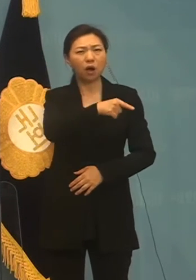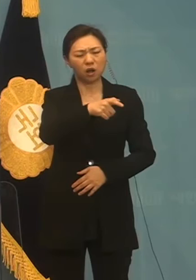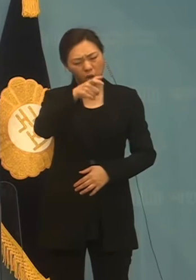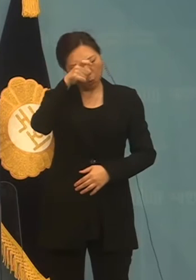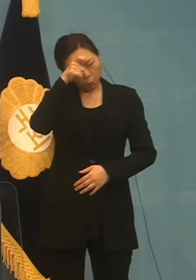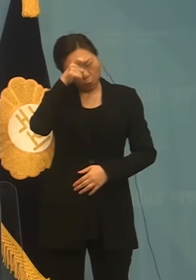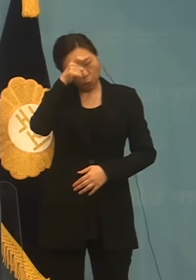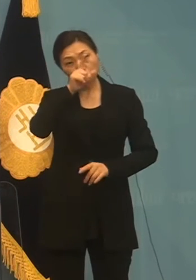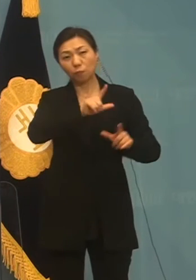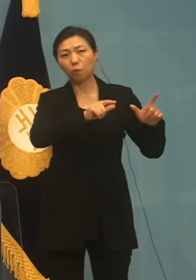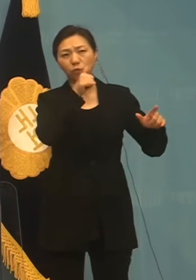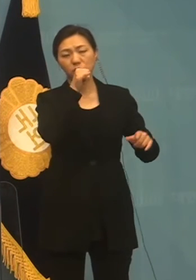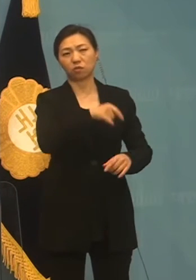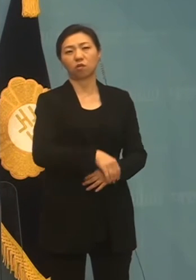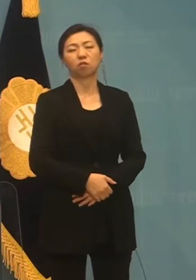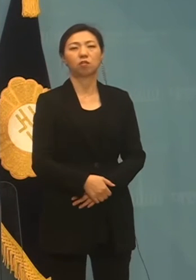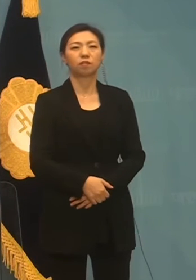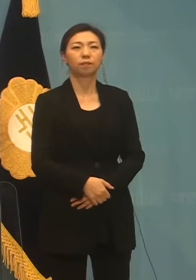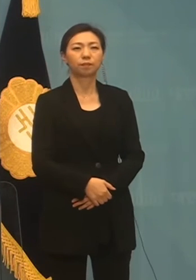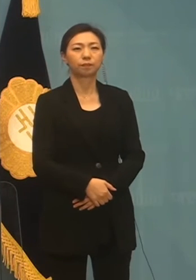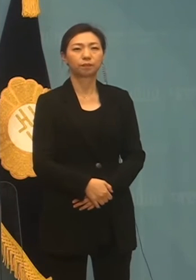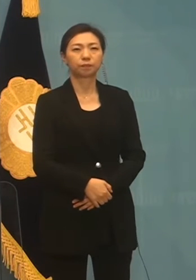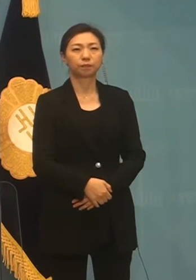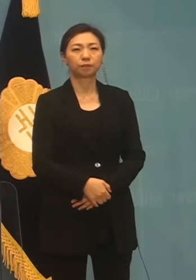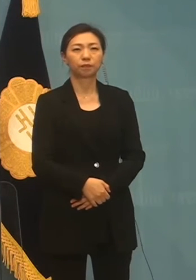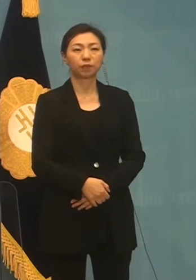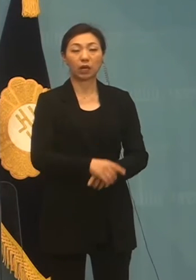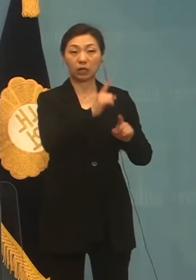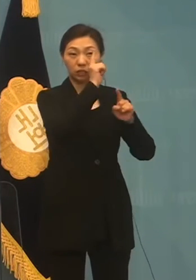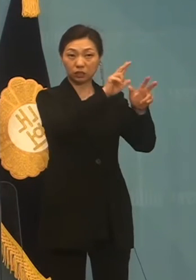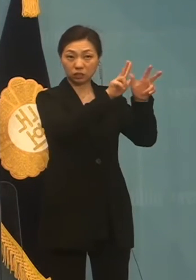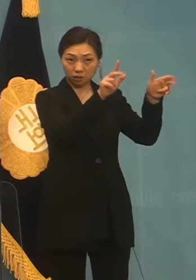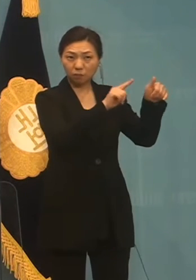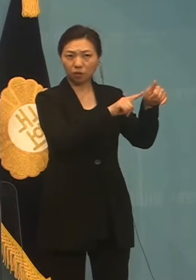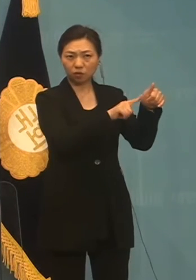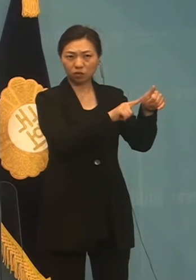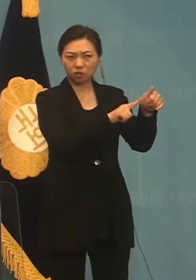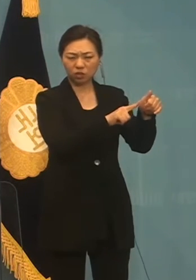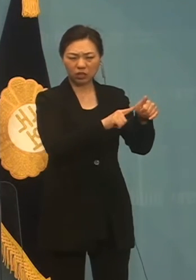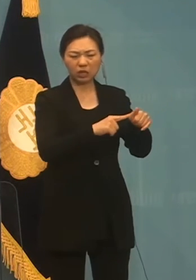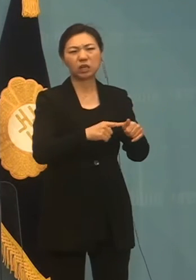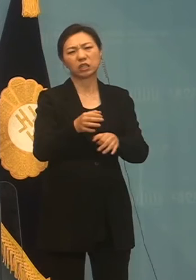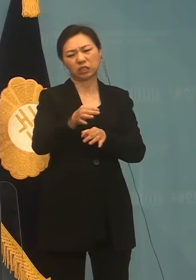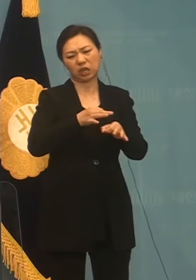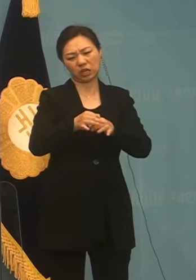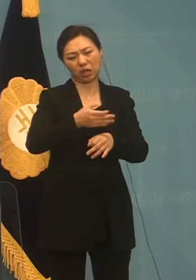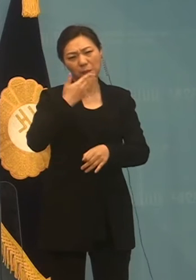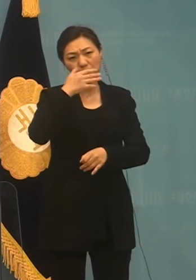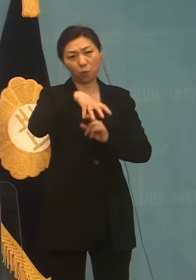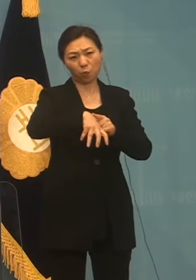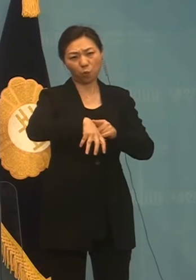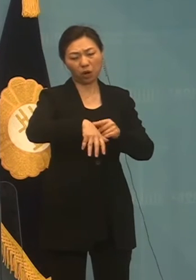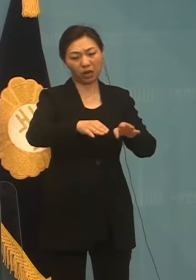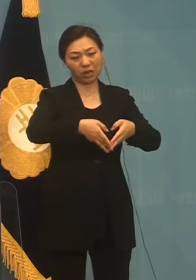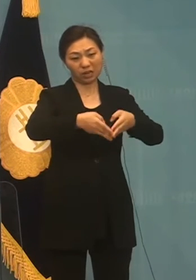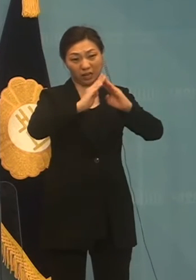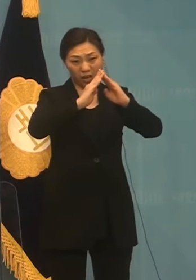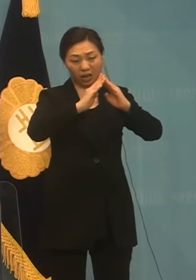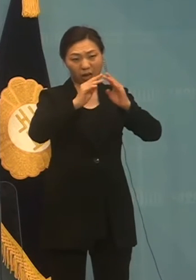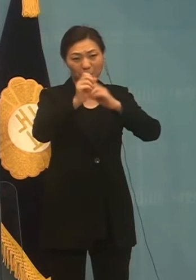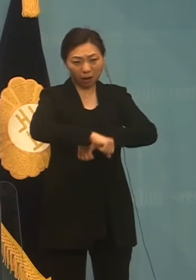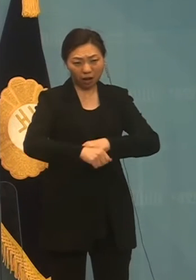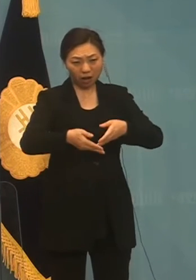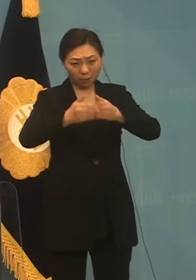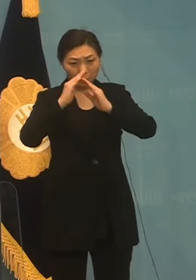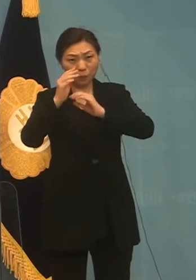느껴질 뿐입니다. 이재명 후보는 마구 식당을 열어서 망한 것은 자유가 아니다. 좋은